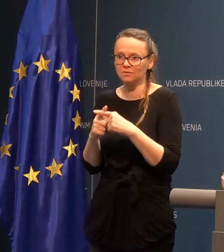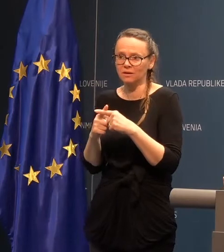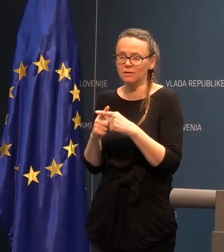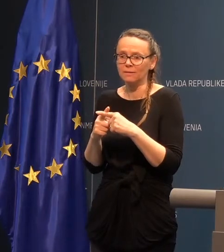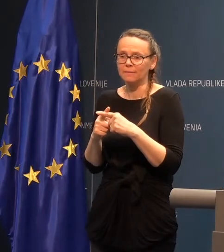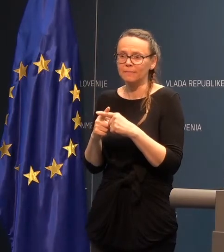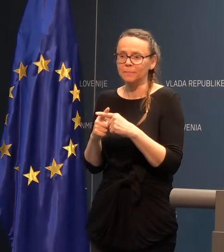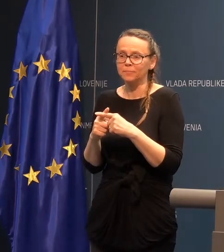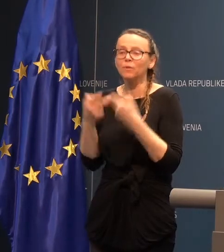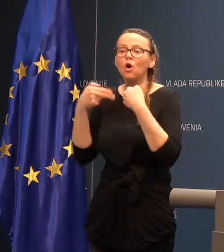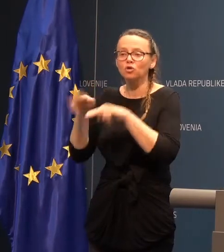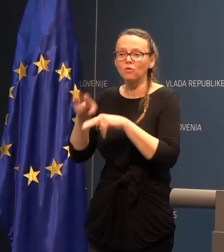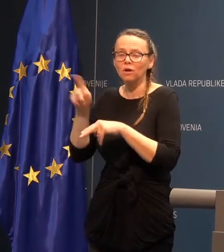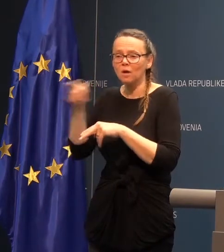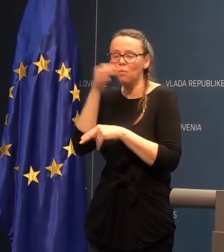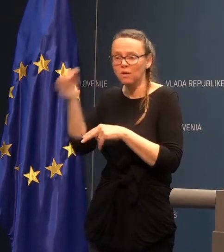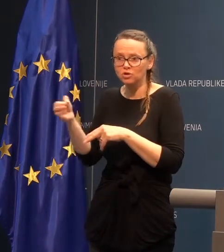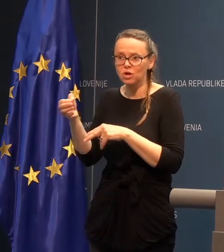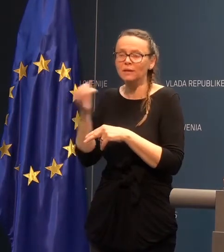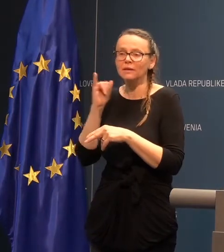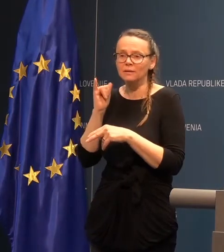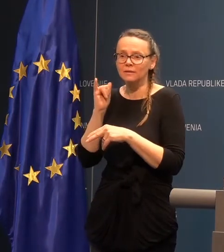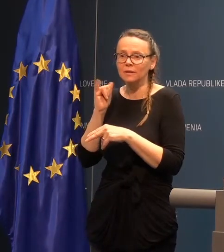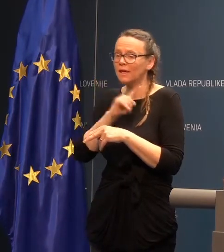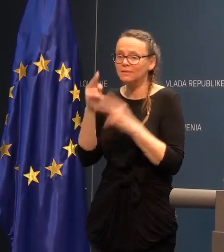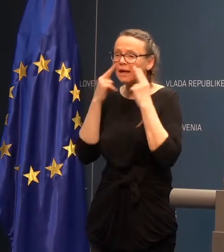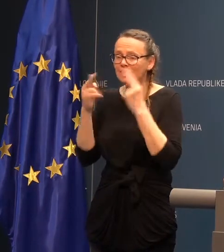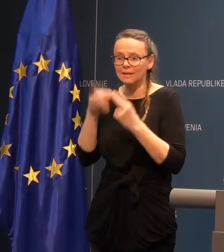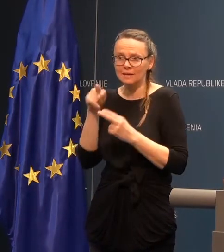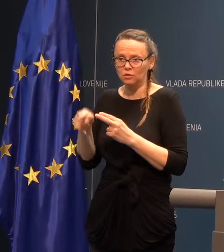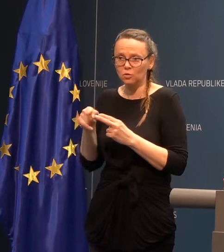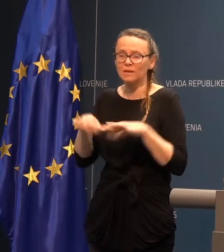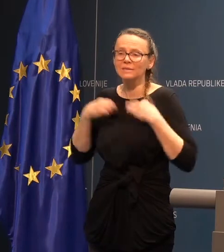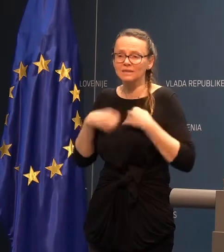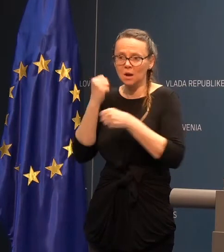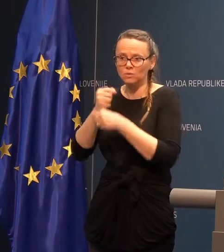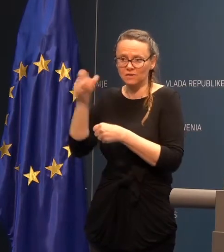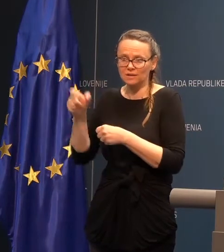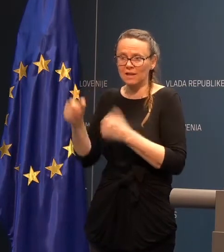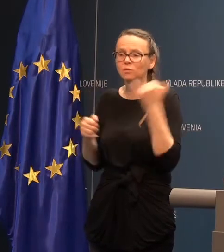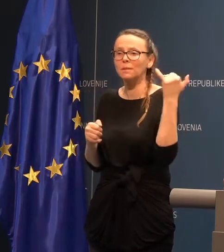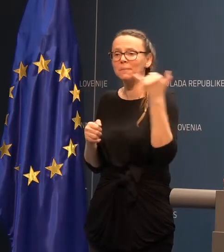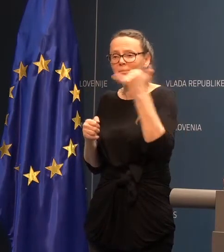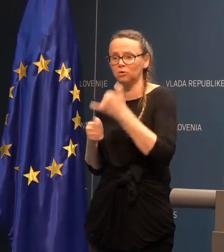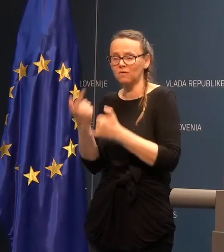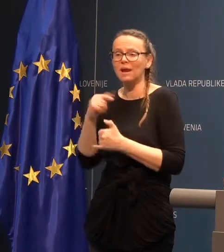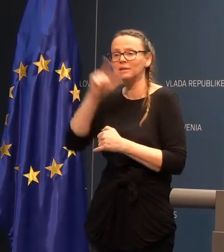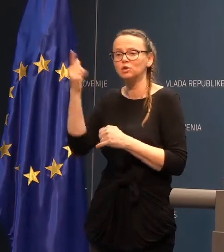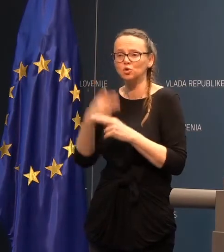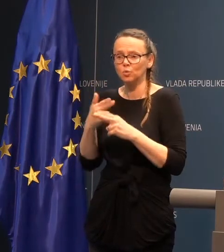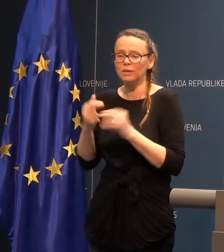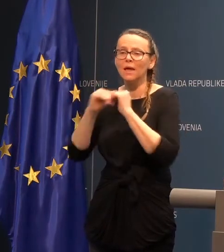Sicer pa odgovor na vaše vprašanje je, ne glede na to, da sta zdravstvena delovca pripotovala iz tujene